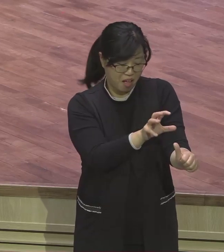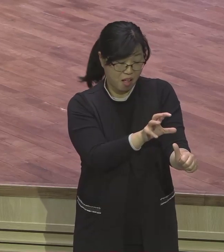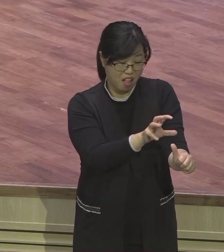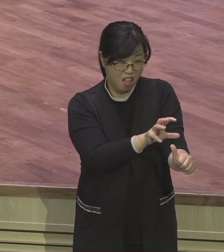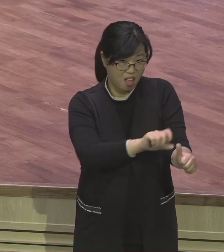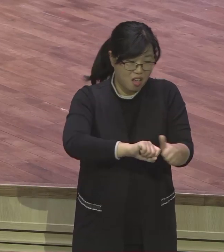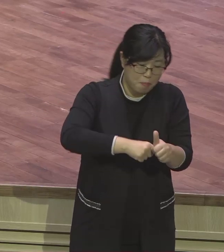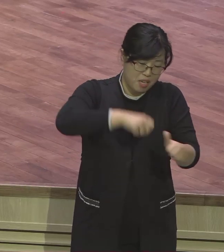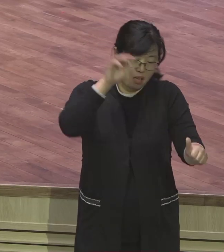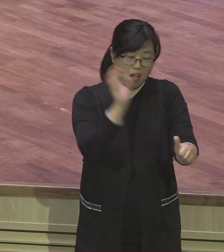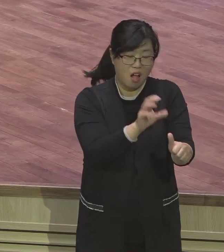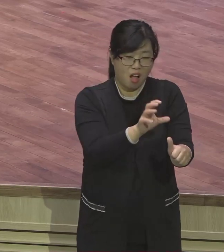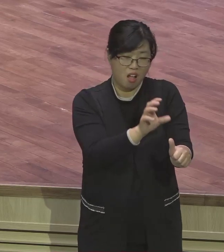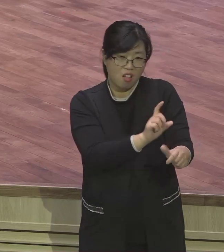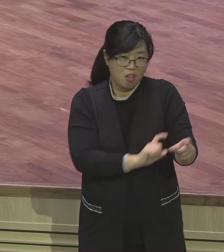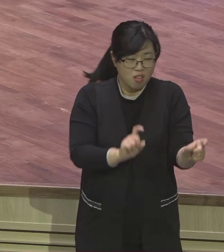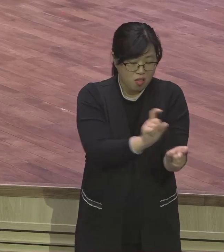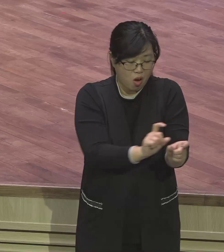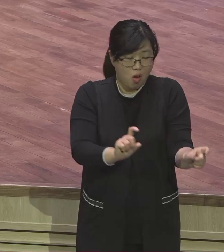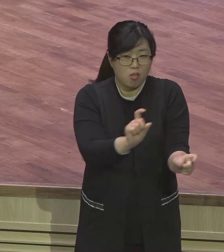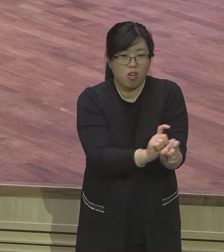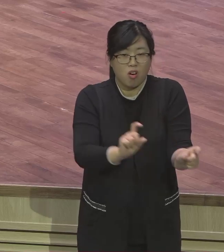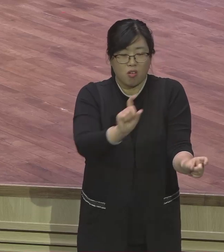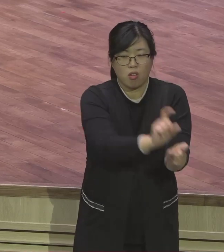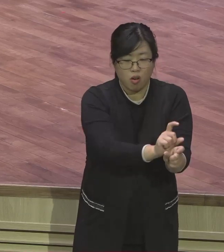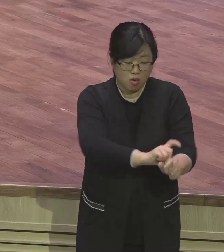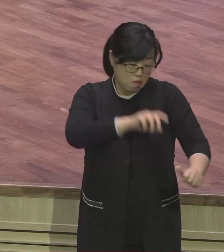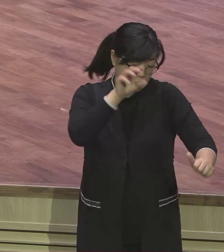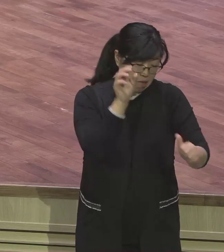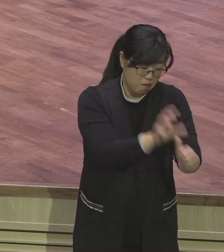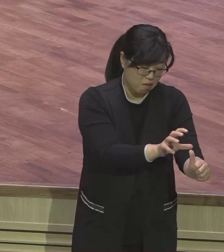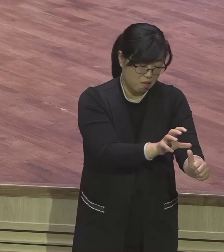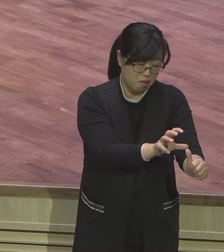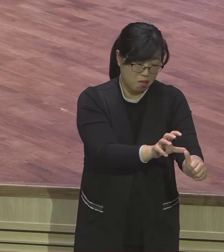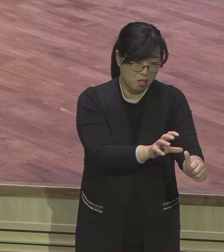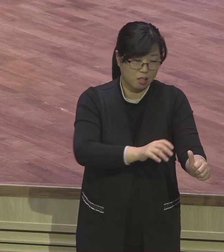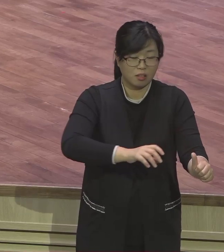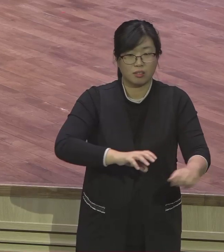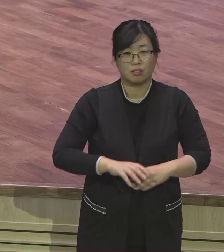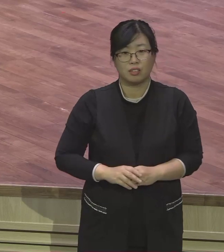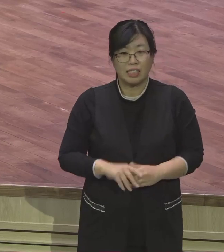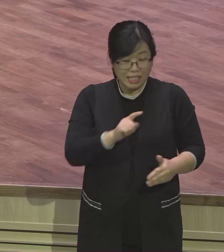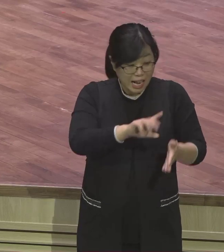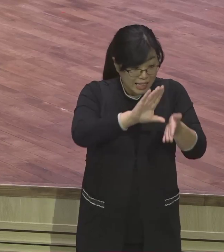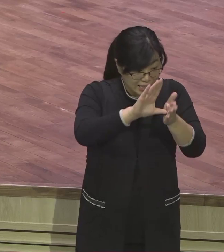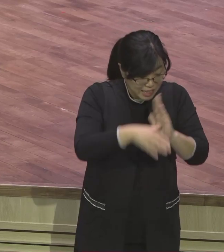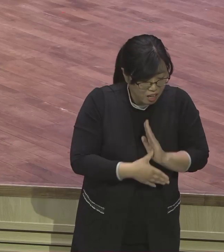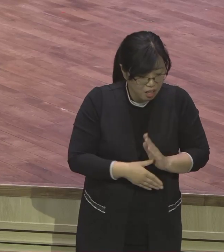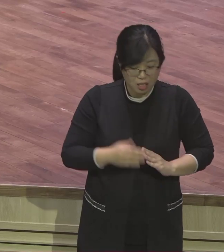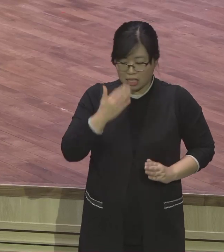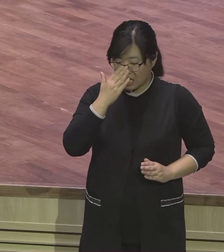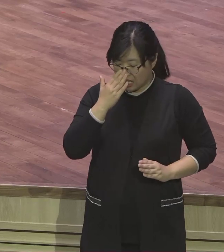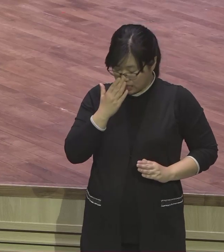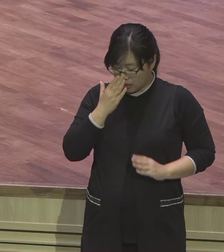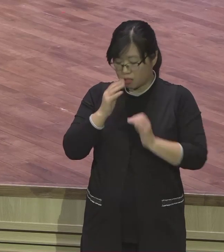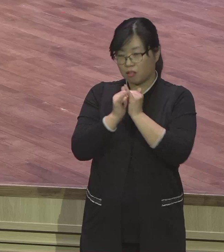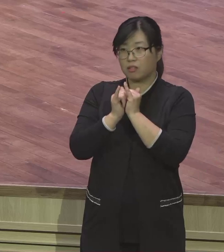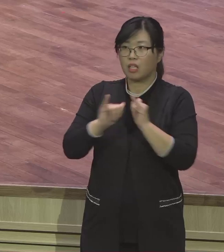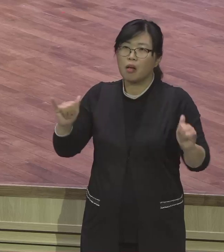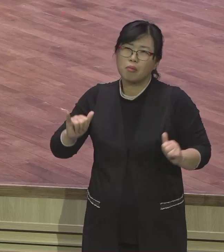고된 노동으로 인하니까 부르짖었다. 너무 힘들게 하니까 그렇게 부르짖을 때 그 소리가 하나님께